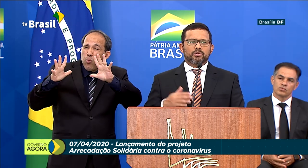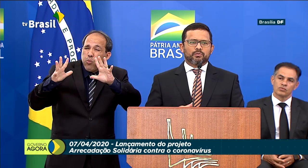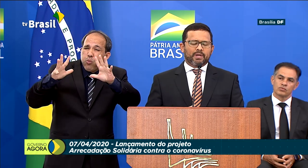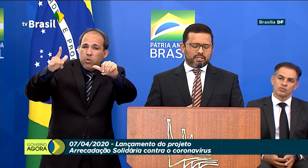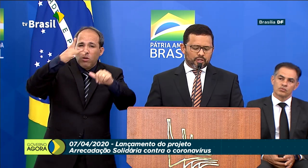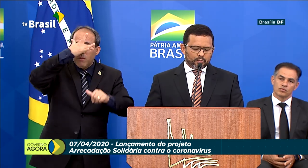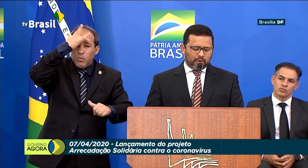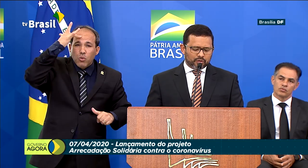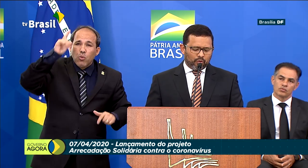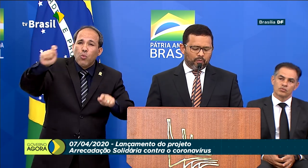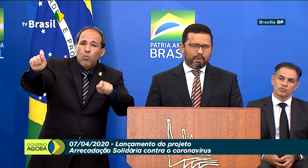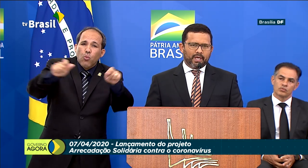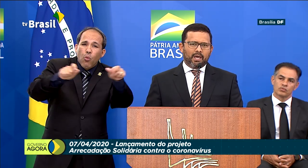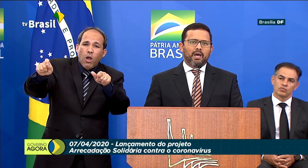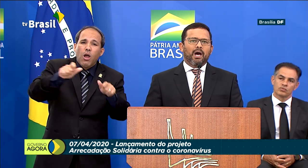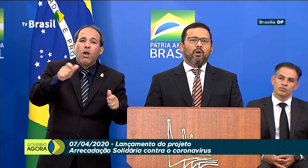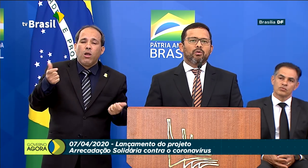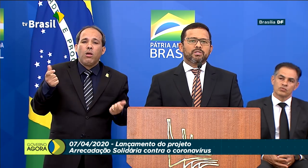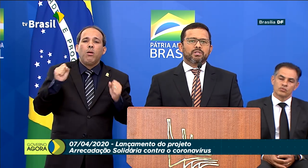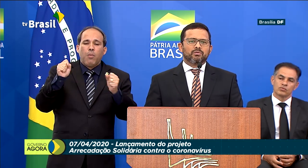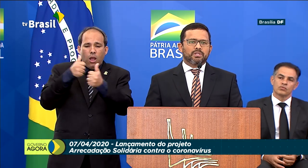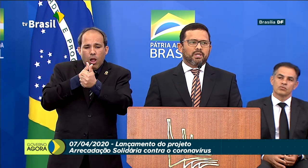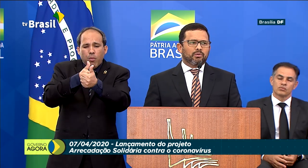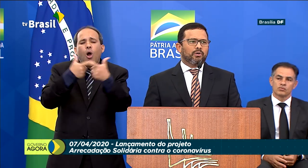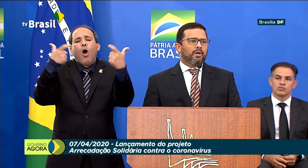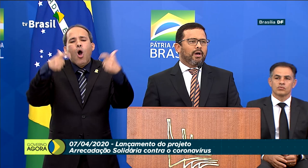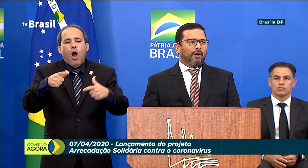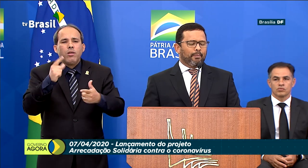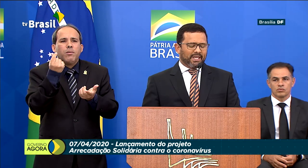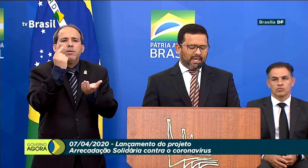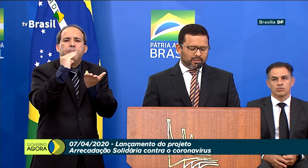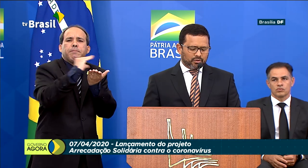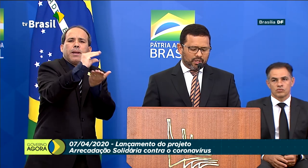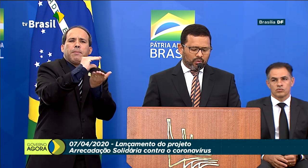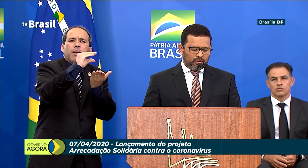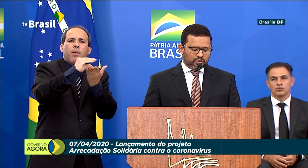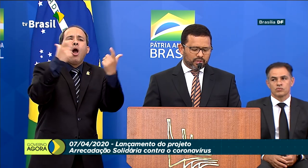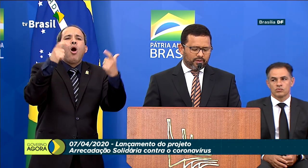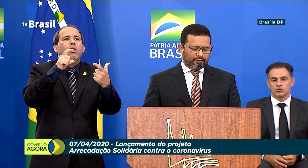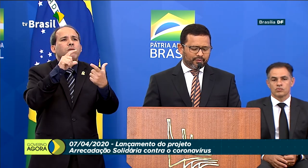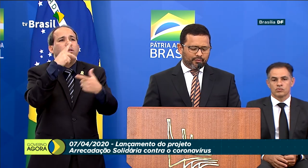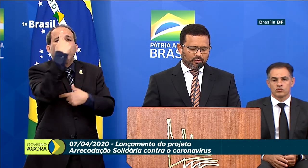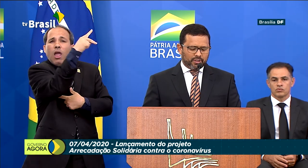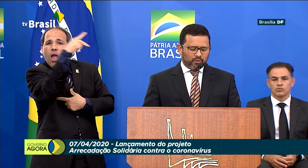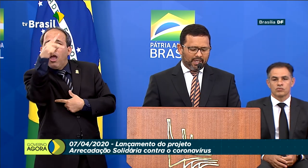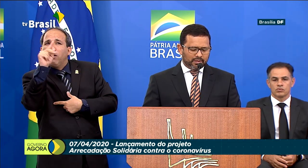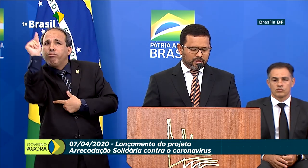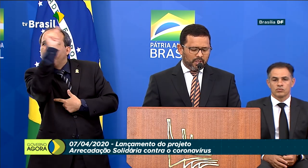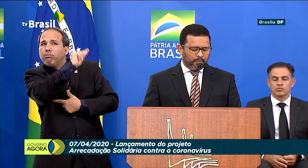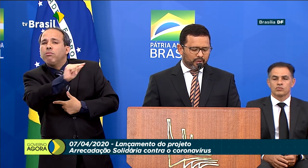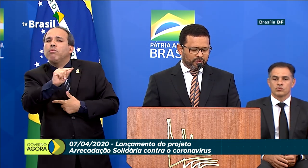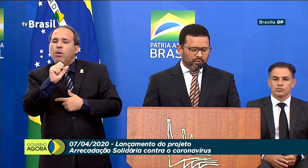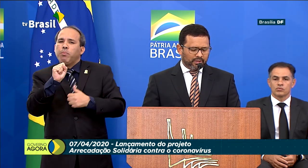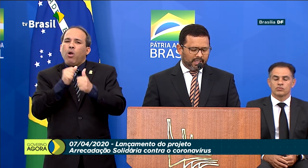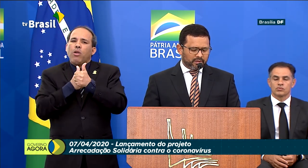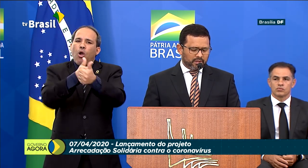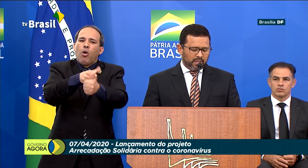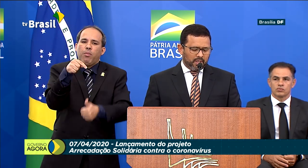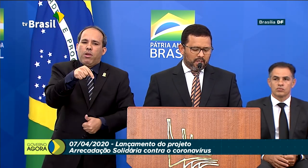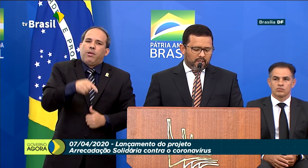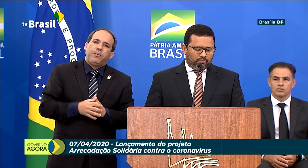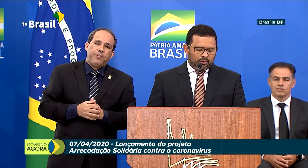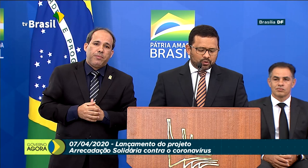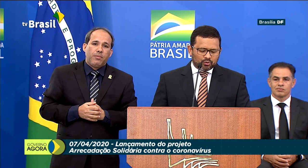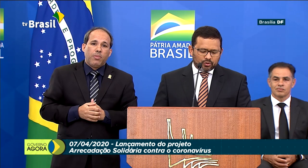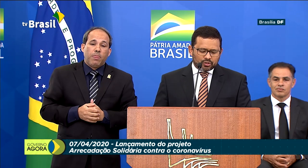doadores e todos os brasileiros possam acompanhar aonde estão sendo aplicados os recursos que vão ser doados pelos voluntários.